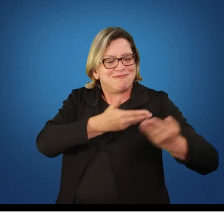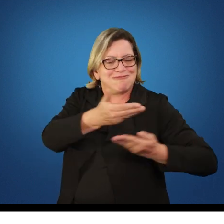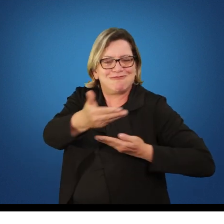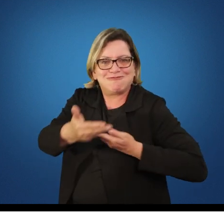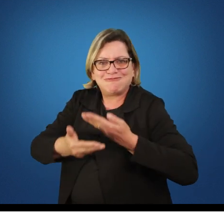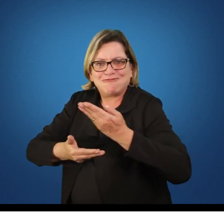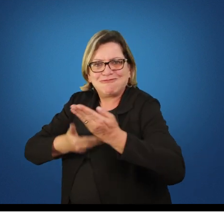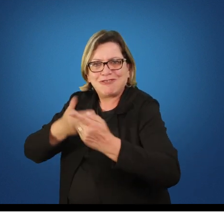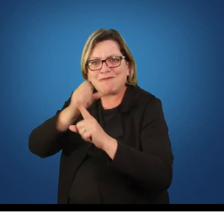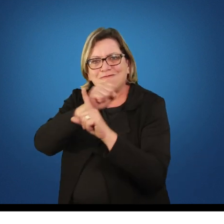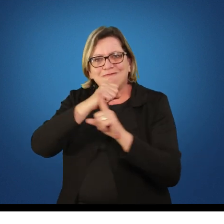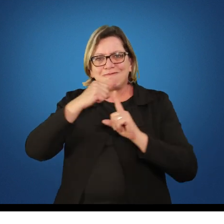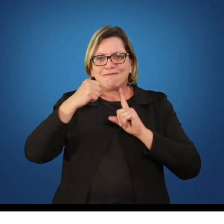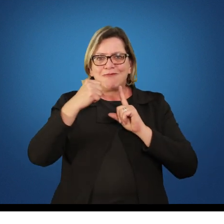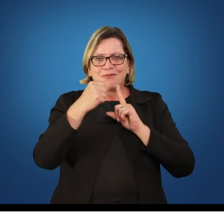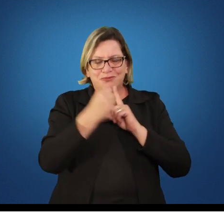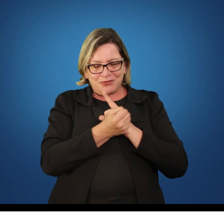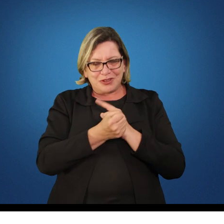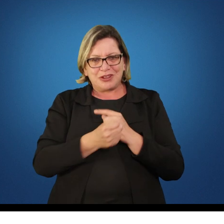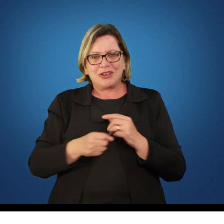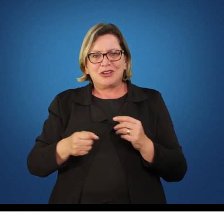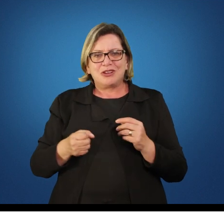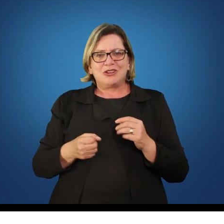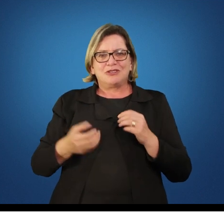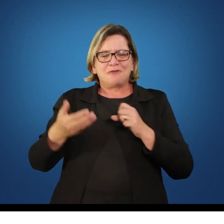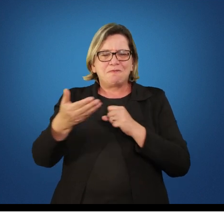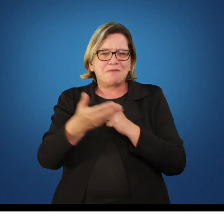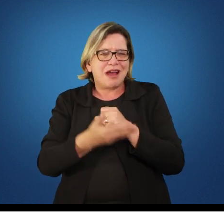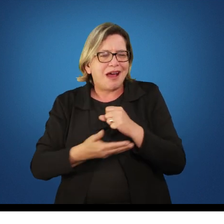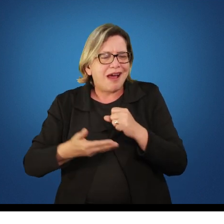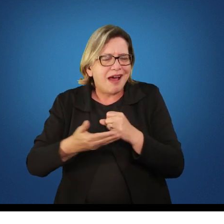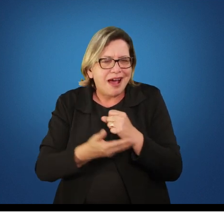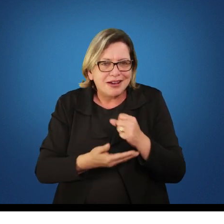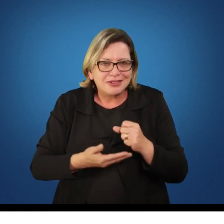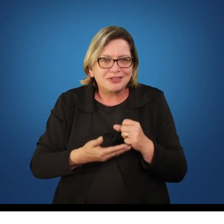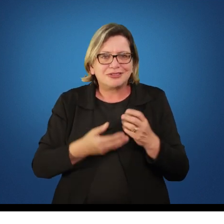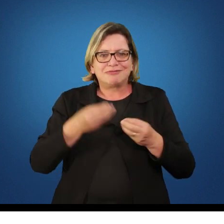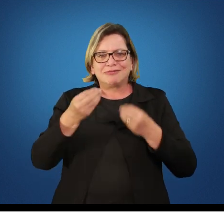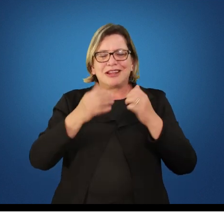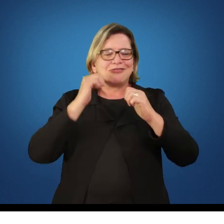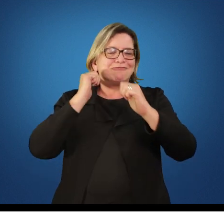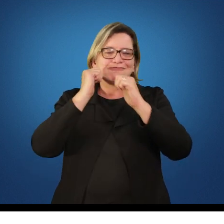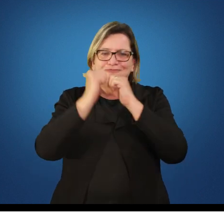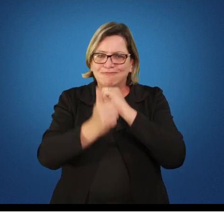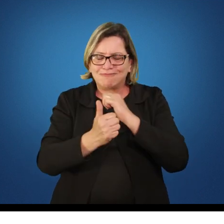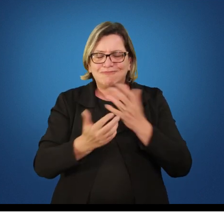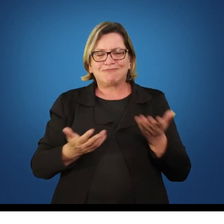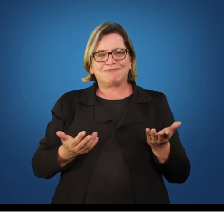lúdico né no básico dos jogos de brincadeiras até chegar a esse esporte. Certo?